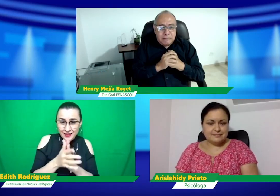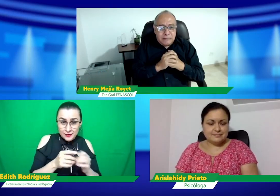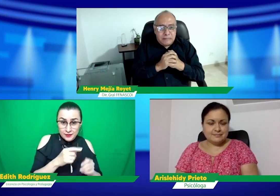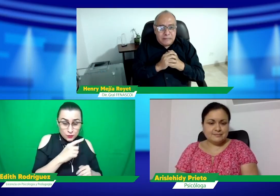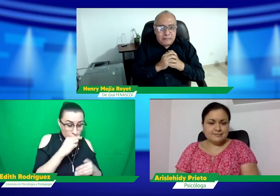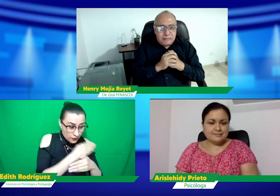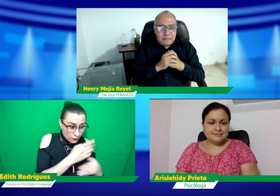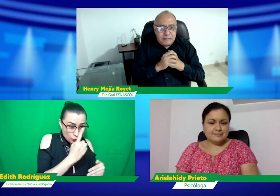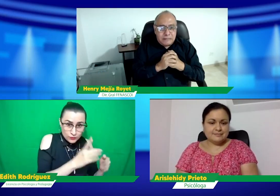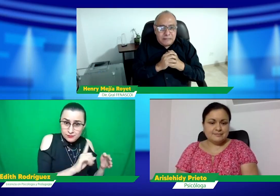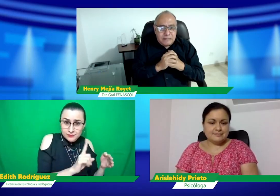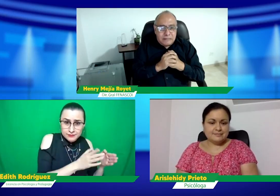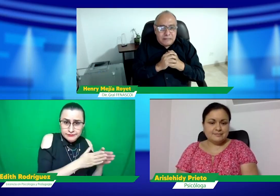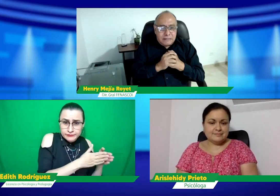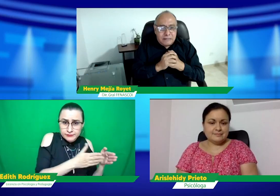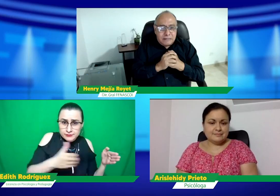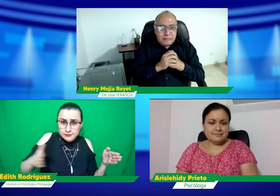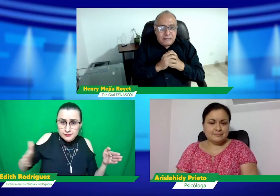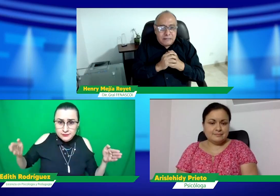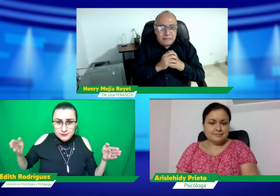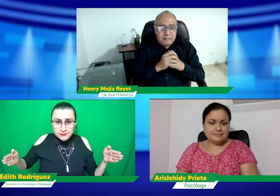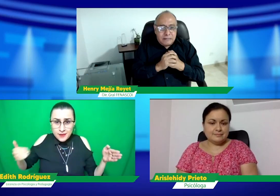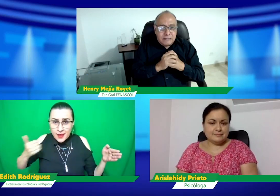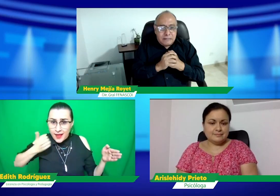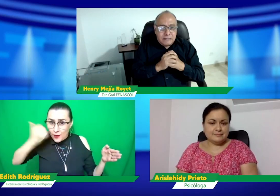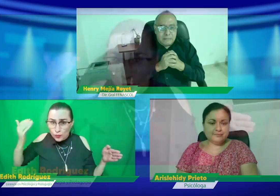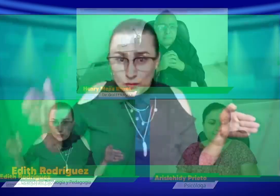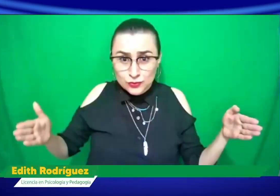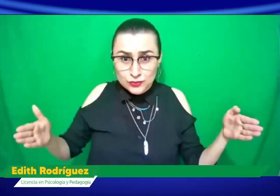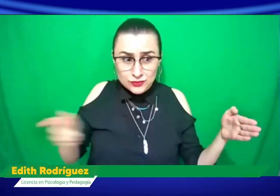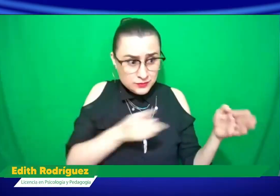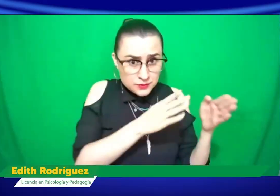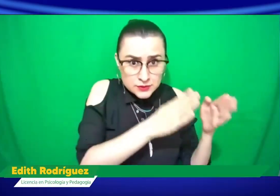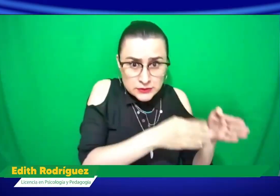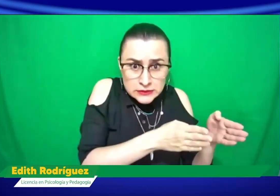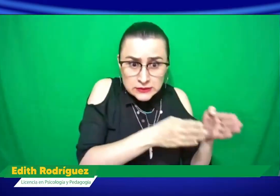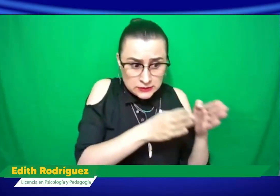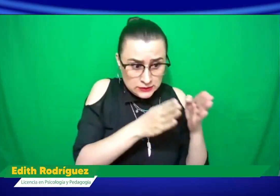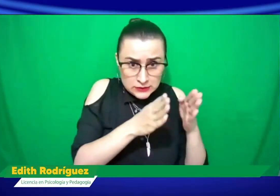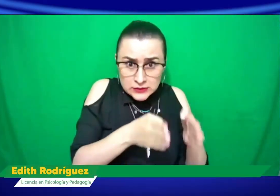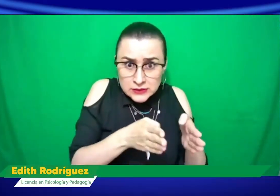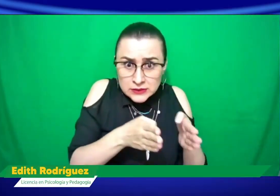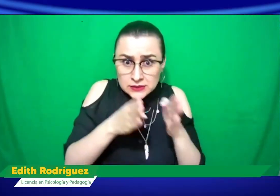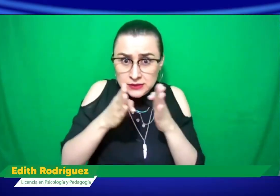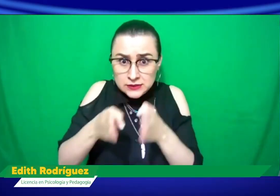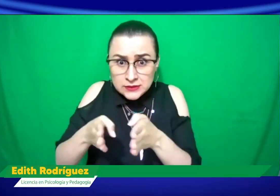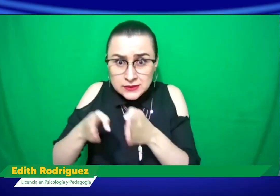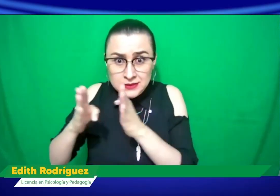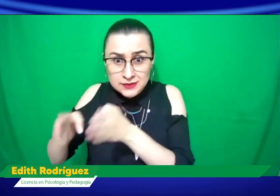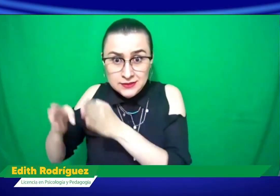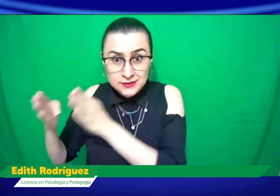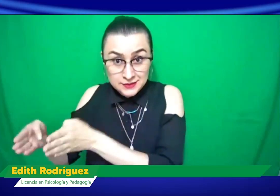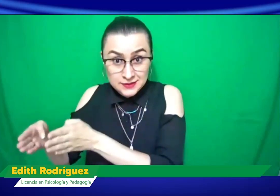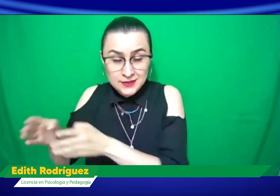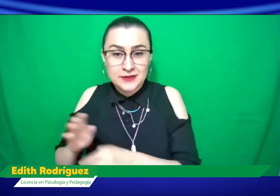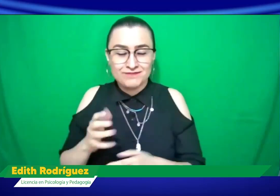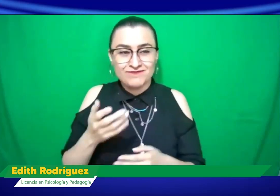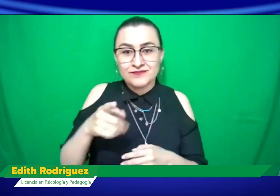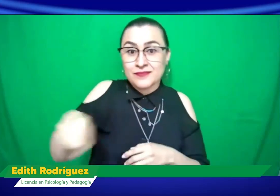Sí, yo iba a agregar eso. Como decía, no solamente hay una etapa, sino es una etapa, son varias etapas, ¿no? Una que va a